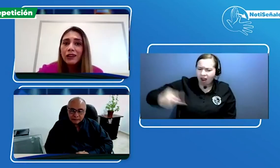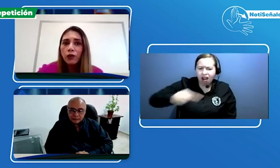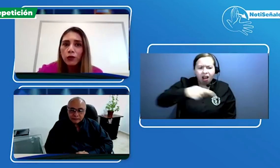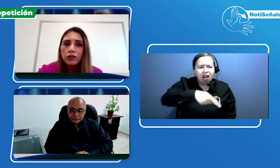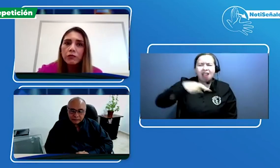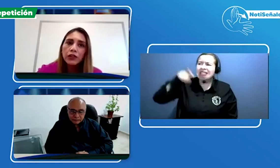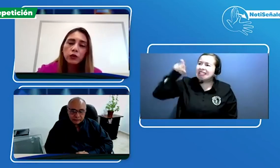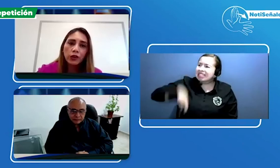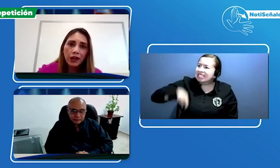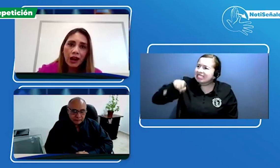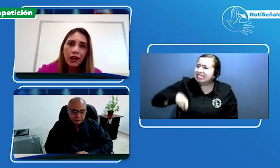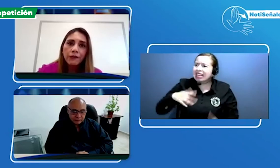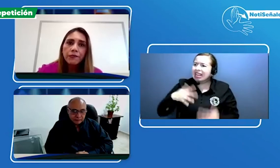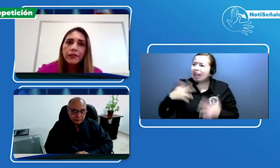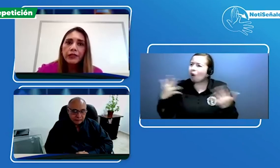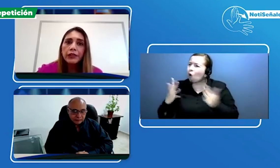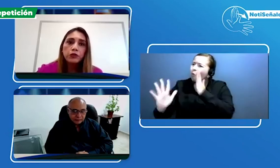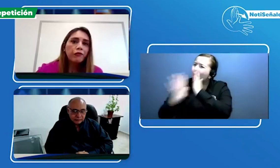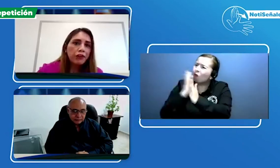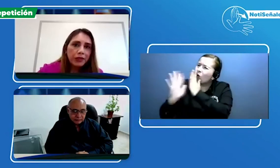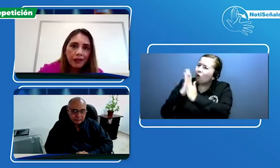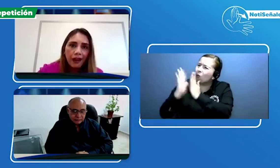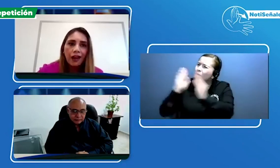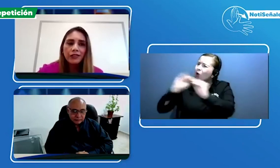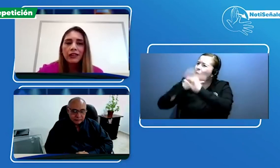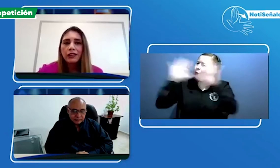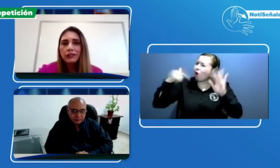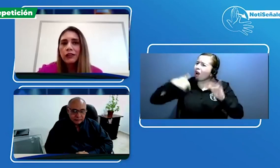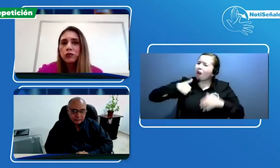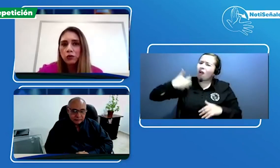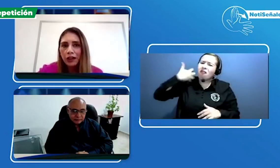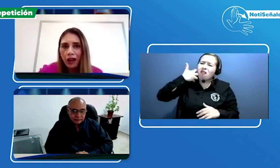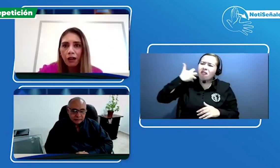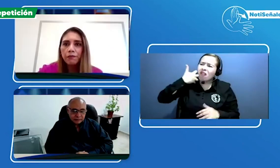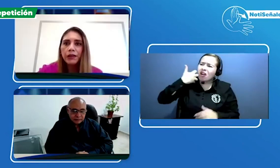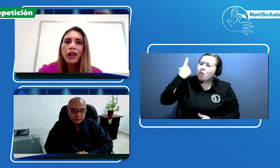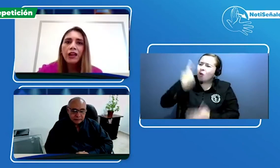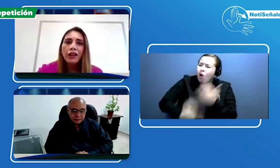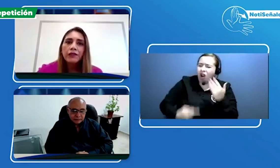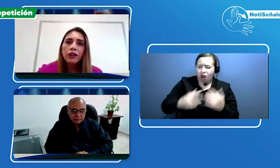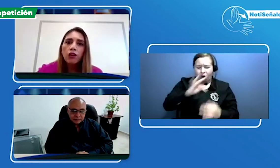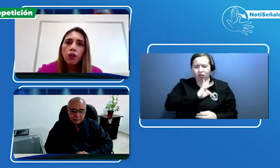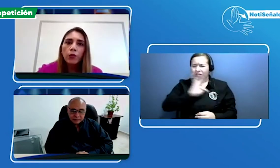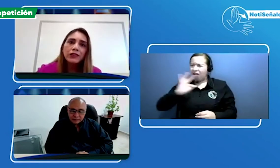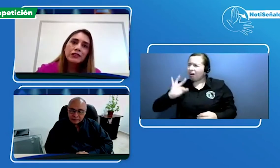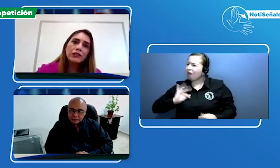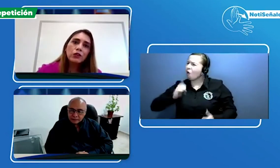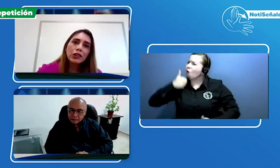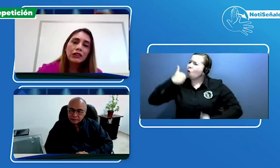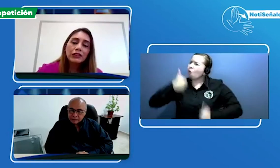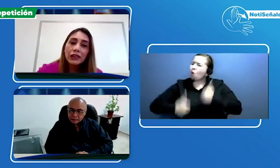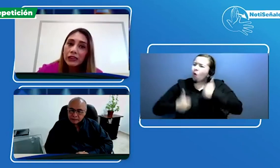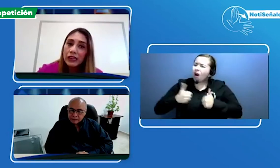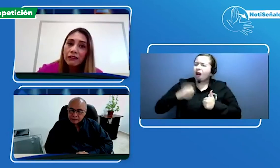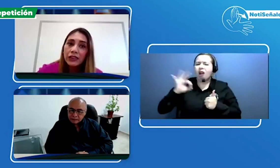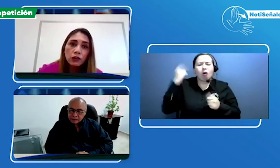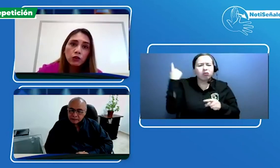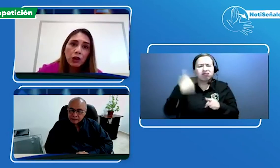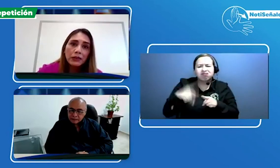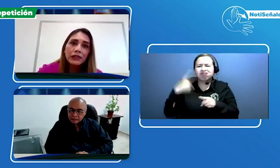conocimiento real de su enfermedad, de su terapia, de cómo existen otras alternativas que no solamente